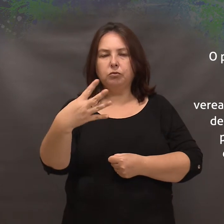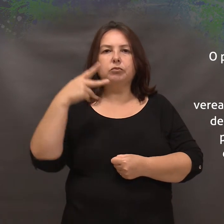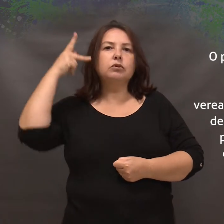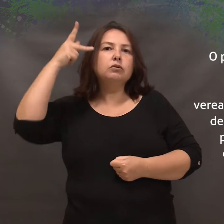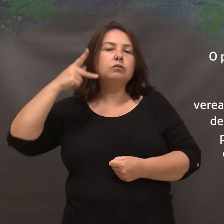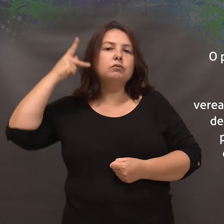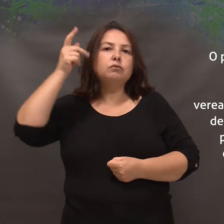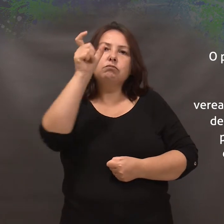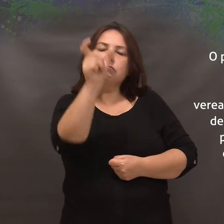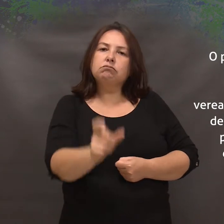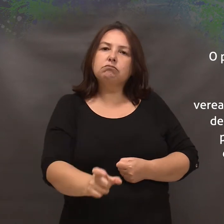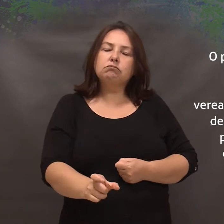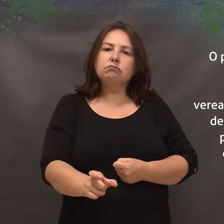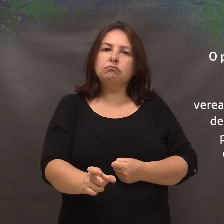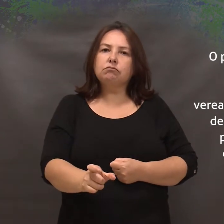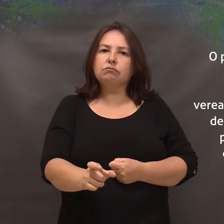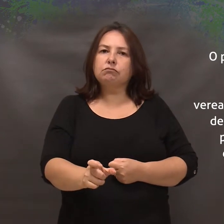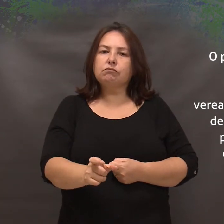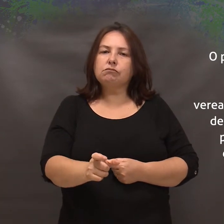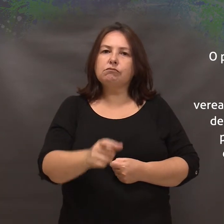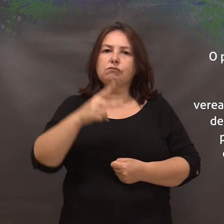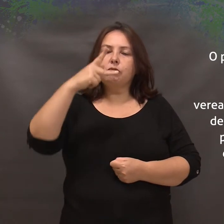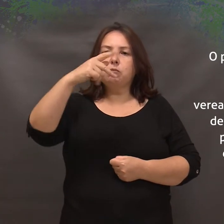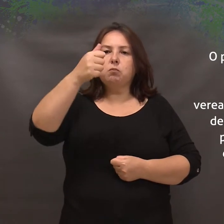pelo vereador Paulo Sidney Schmidt.